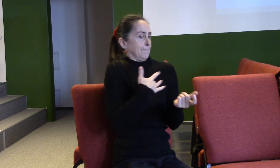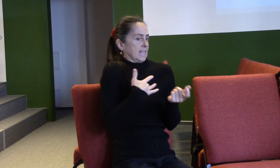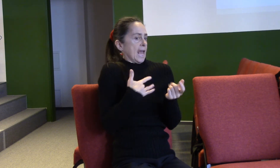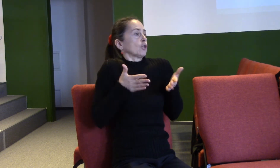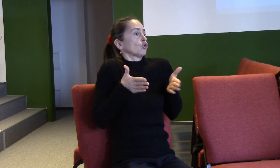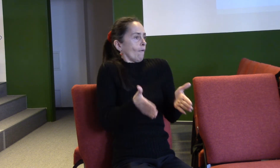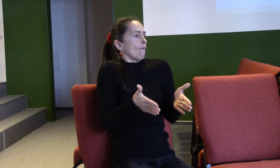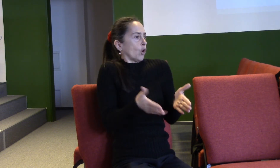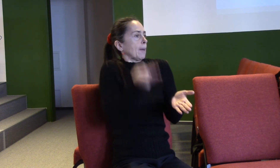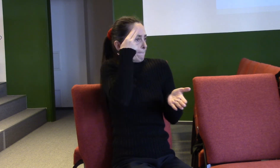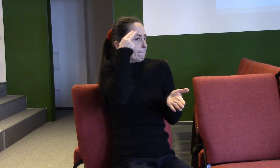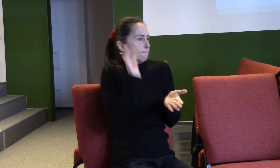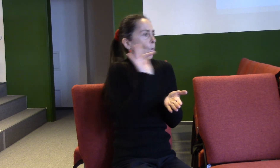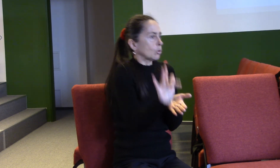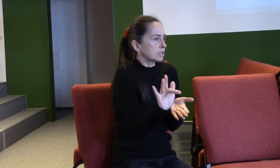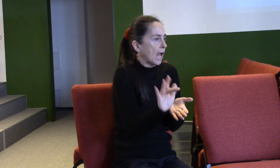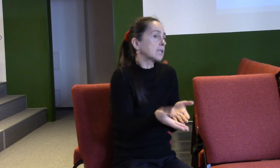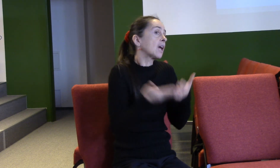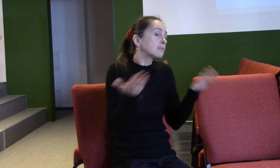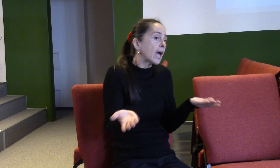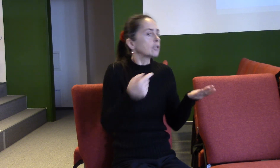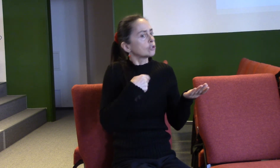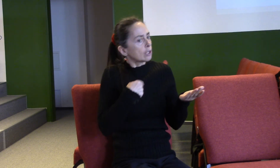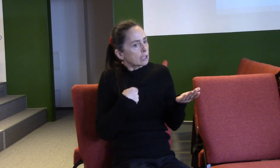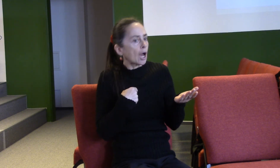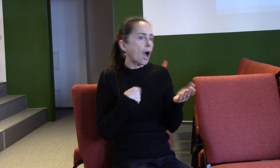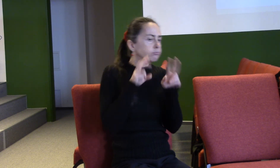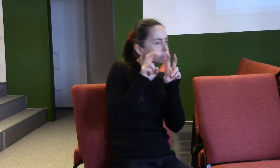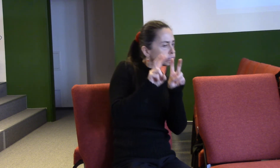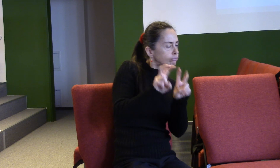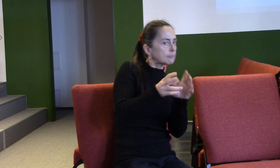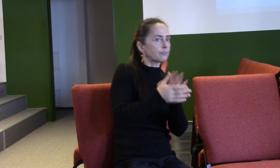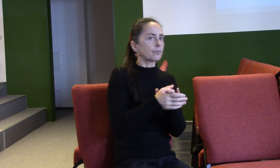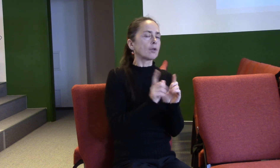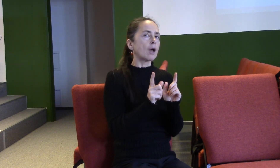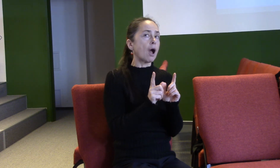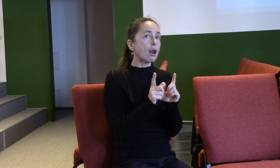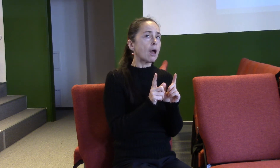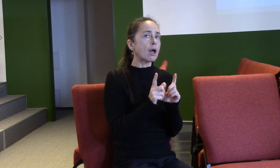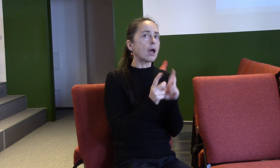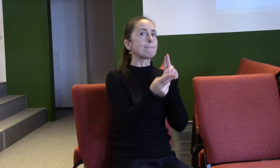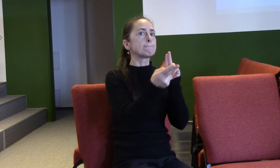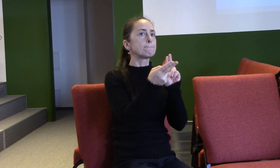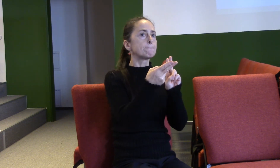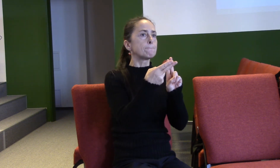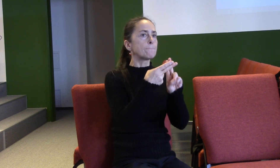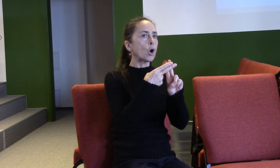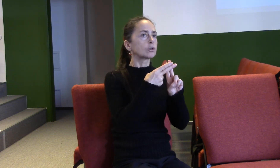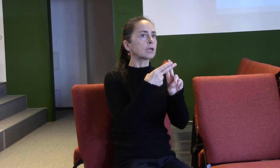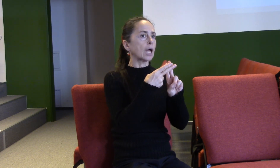se snažíme je odhadnout. A což teprve, když se máme setkat s nějakým významným člověkem.